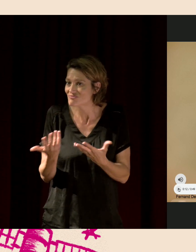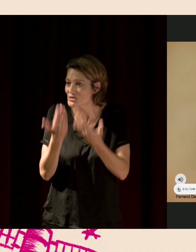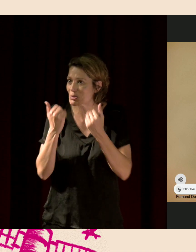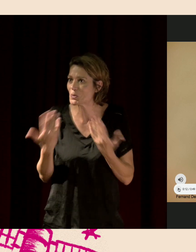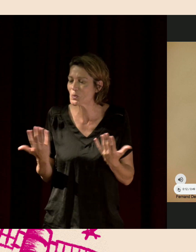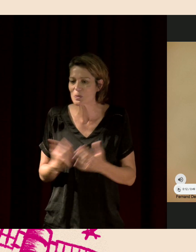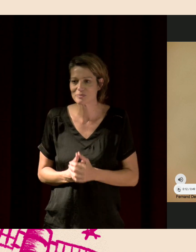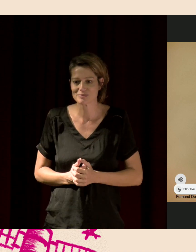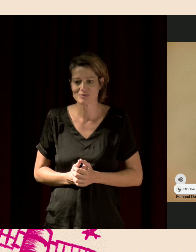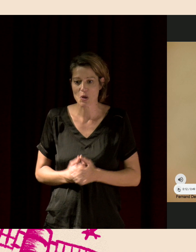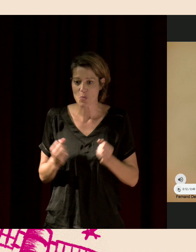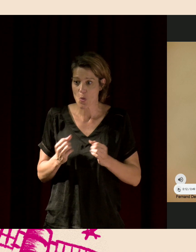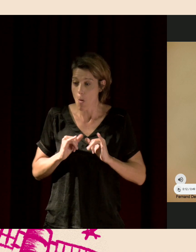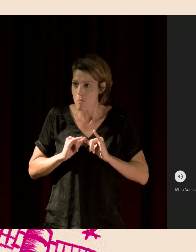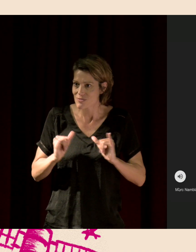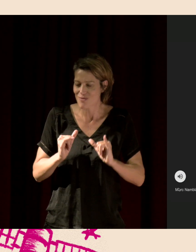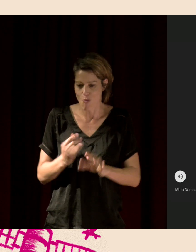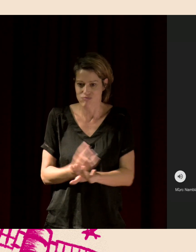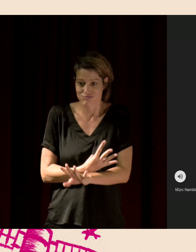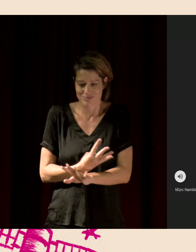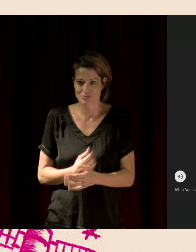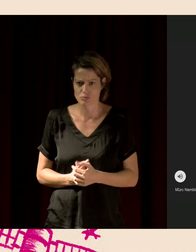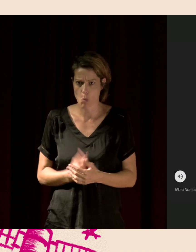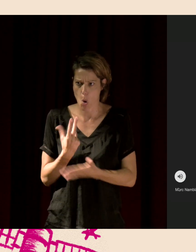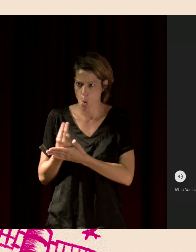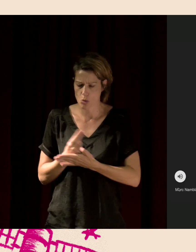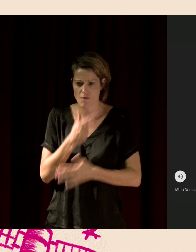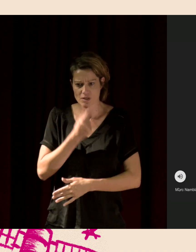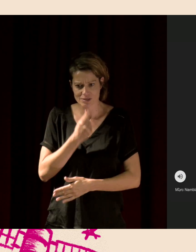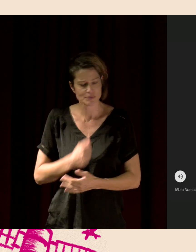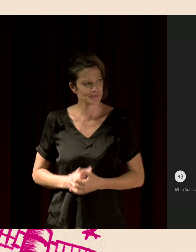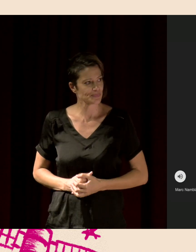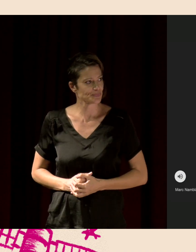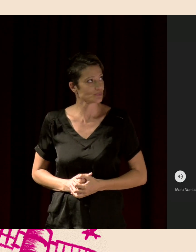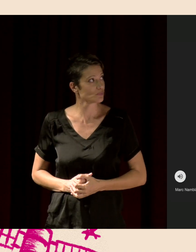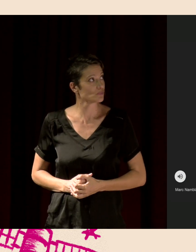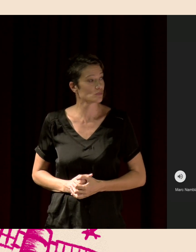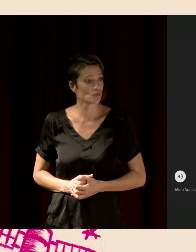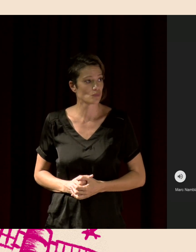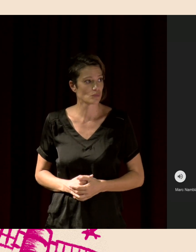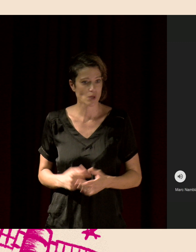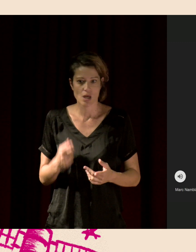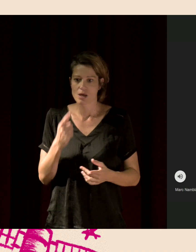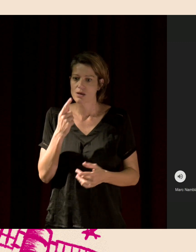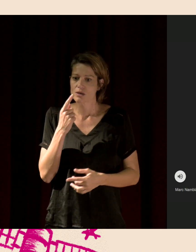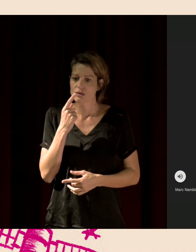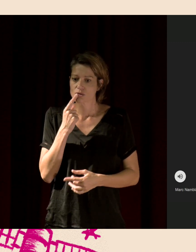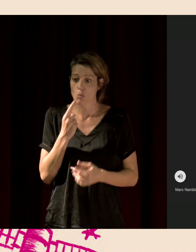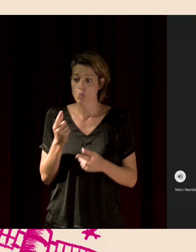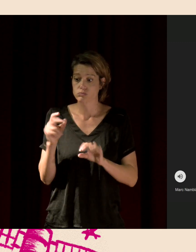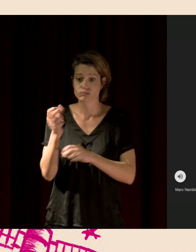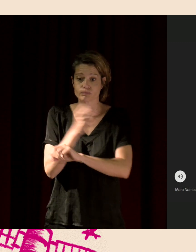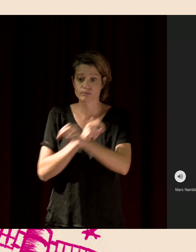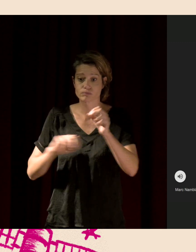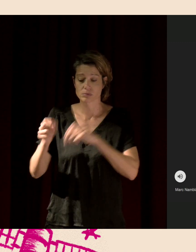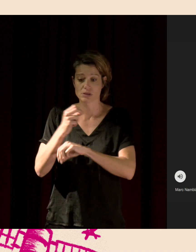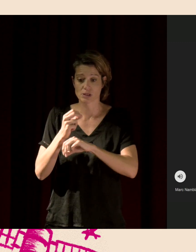Ça peut être très intense, donc on peut les détecter. Et puis, y a une autre... Donc, ces insectes, par leur bourdonnement, révèlent une fonction de